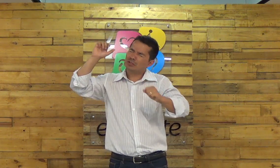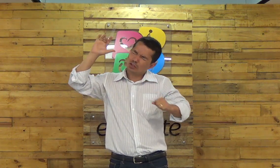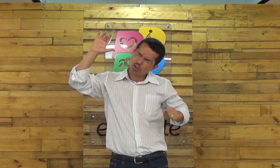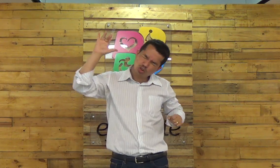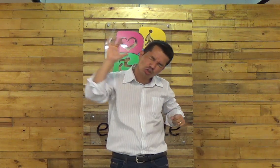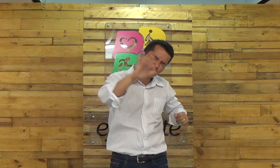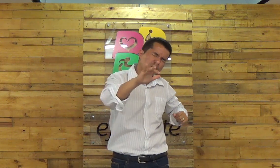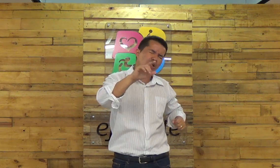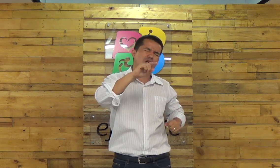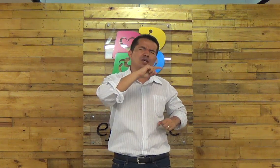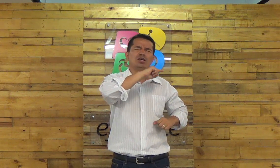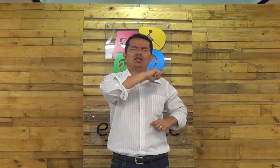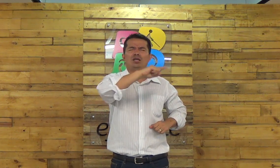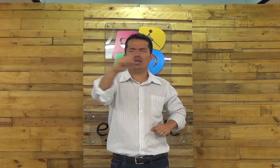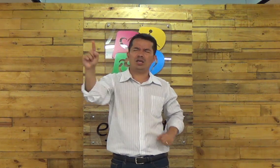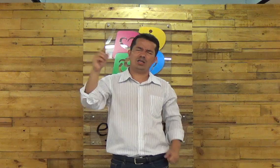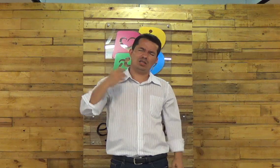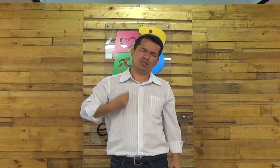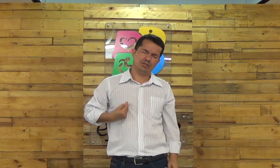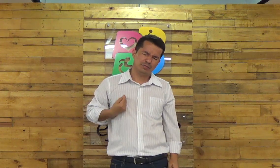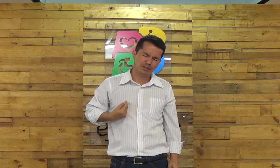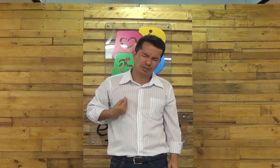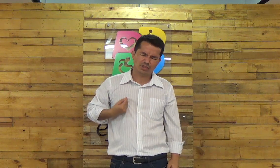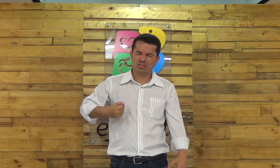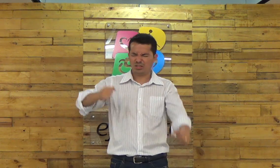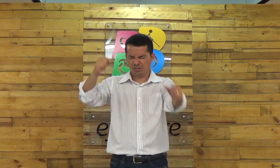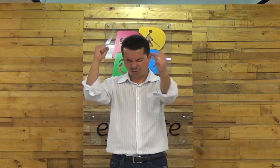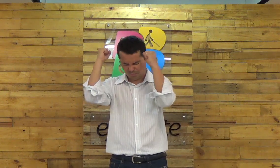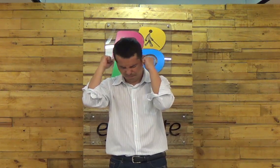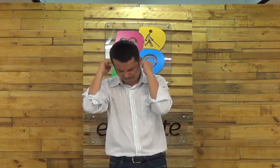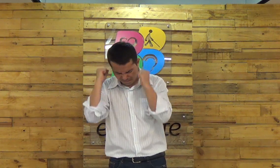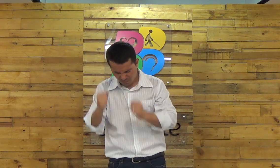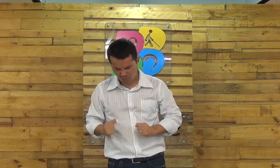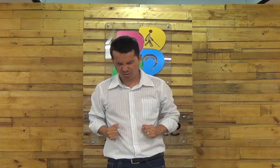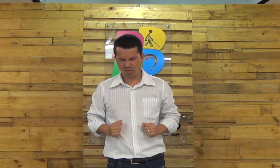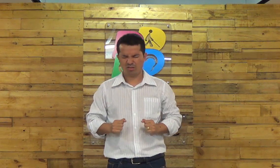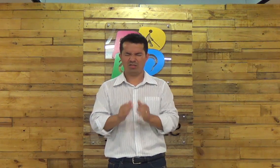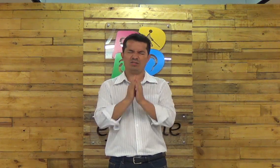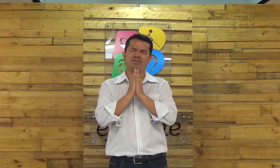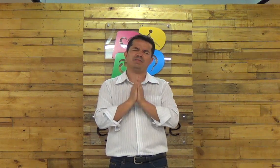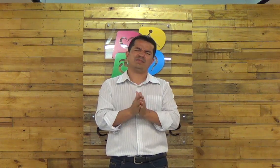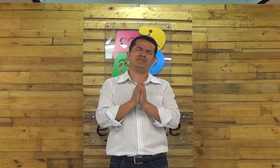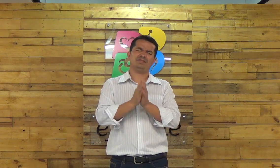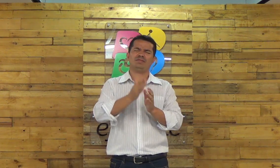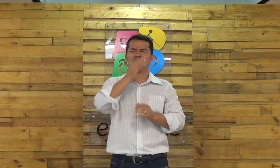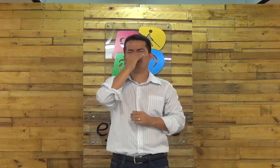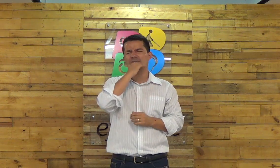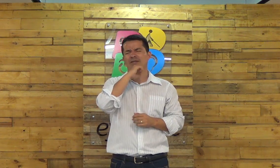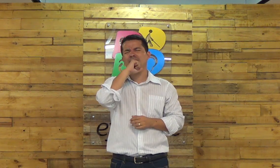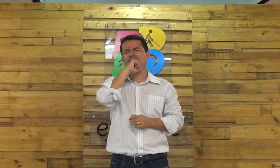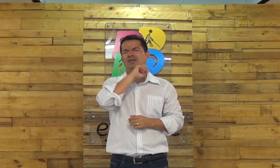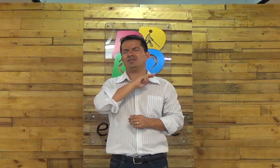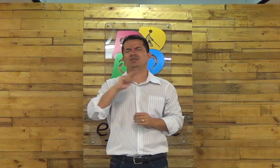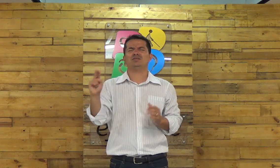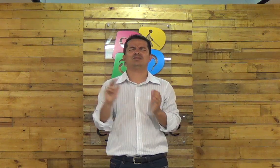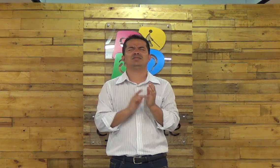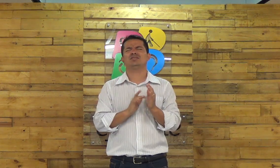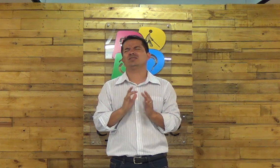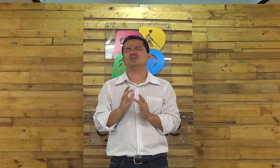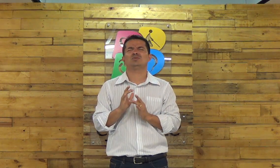eu peço que o possa curá-los cura a vida deles o senhor tem todo o poder Deus por favor pai em nome